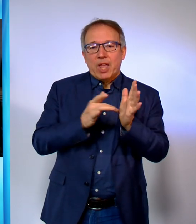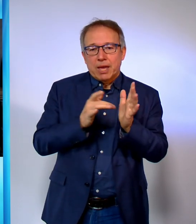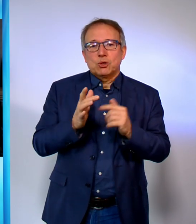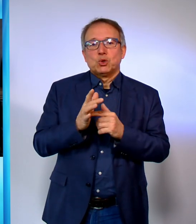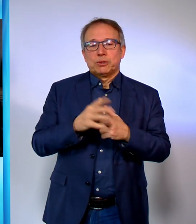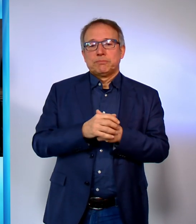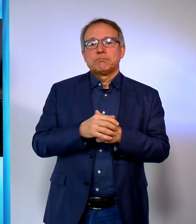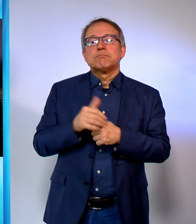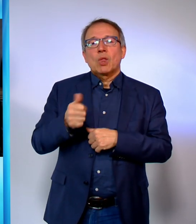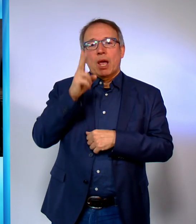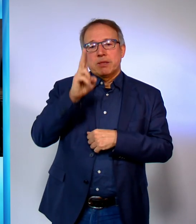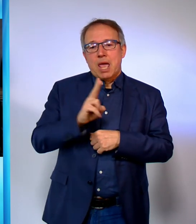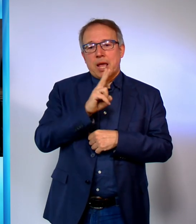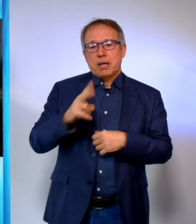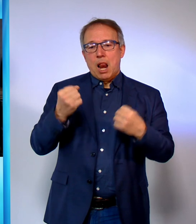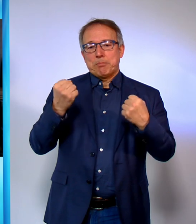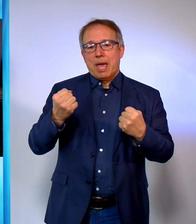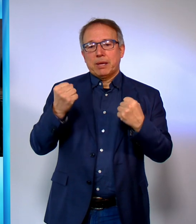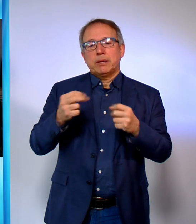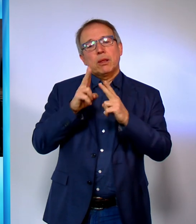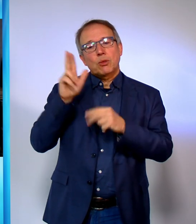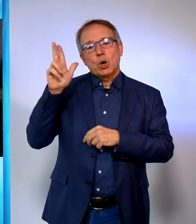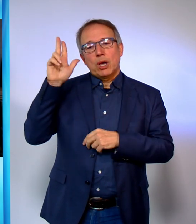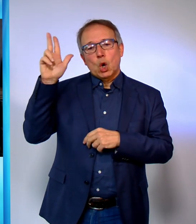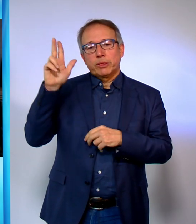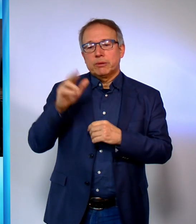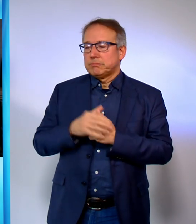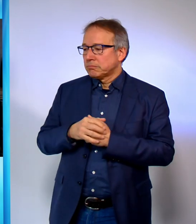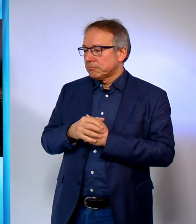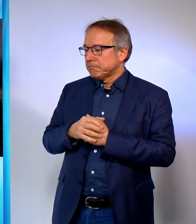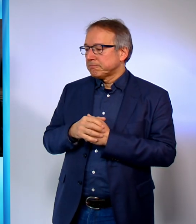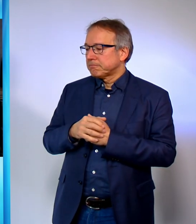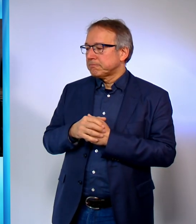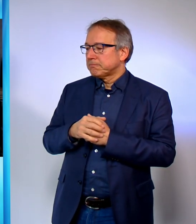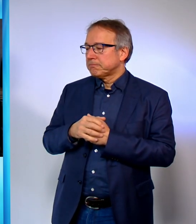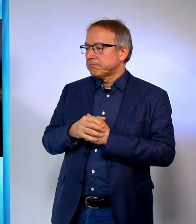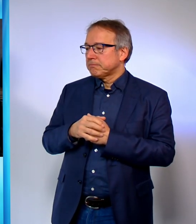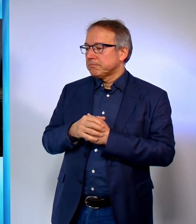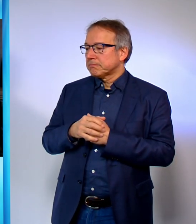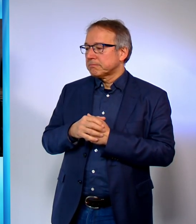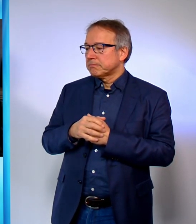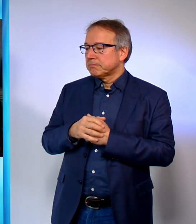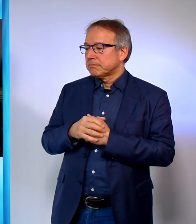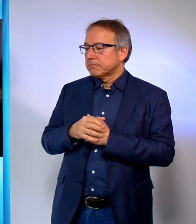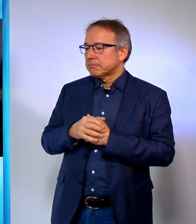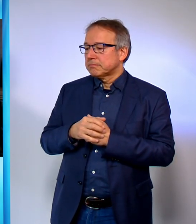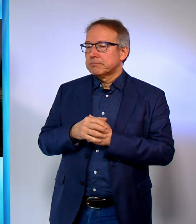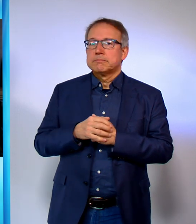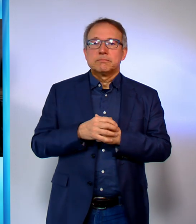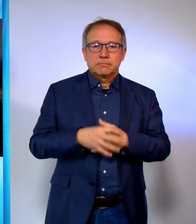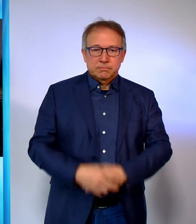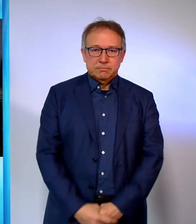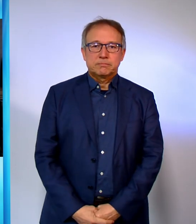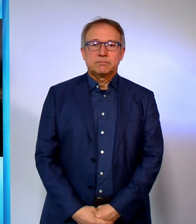Herrn. Dazu segne euch der allmächtige und treue Gott, der Vater und der Sohn und der